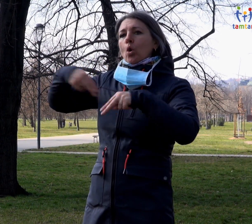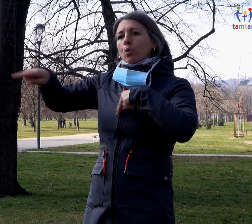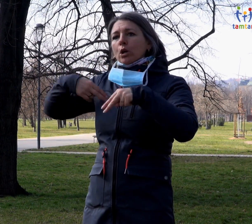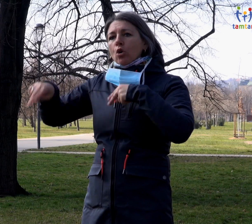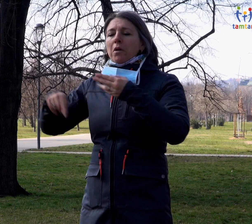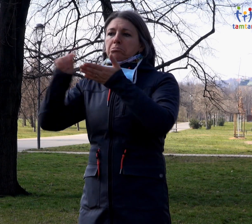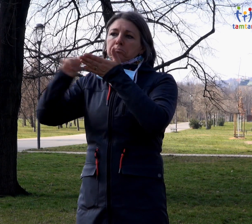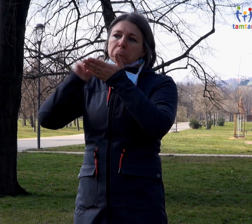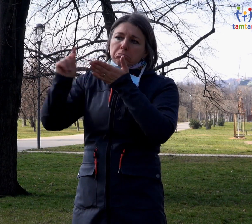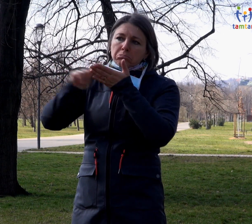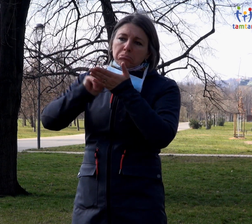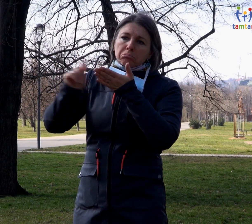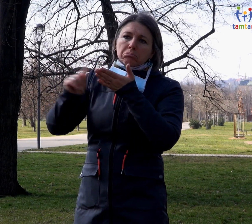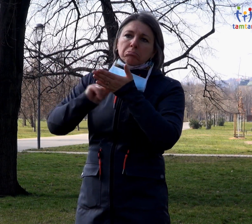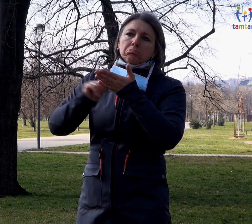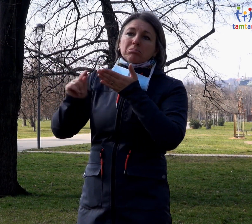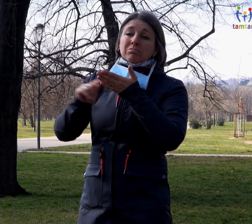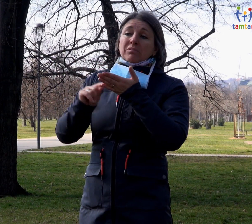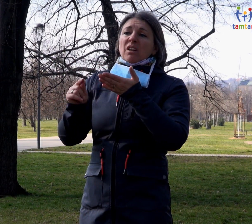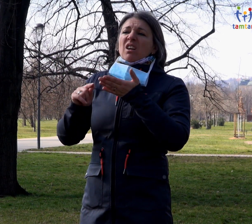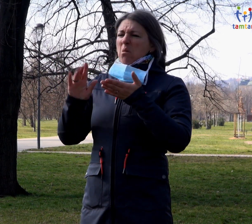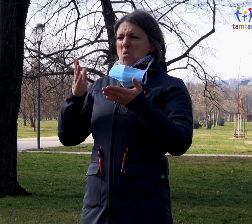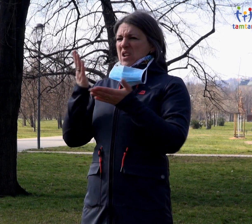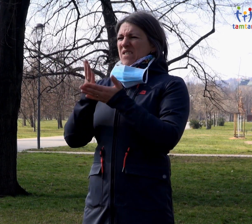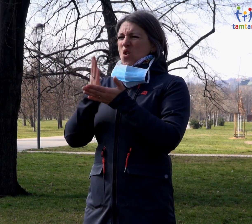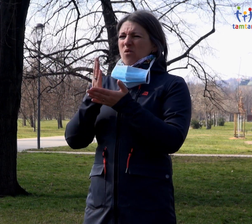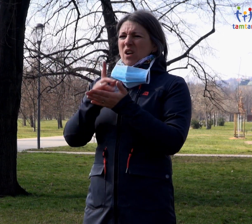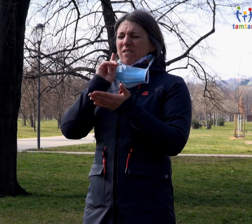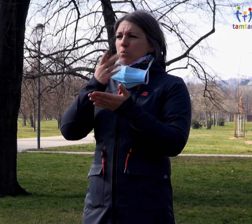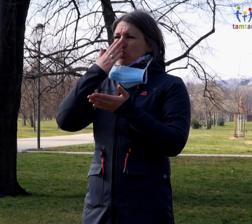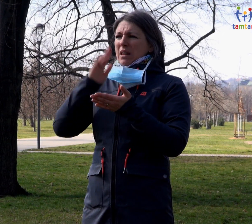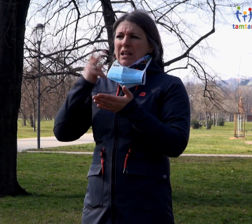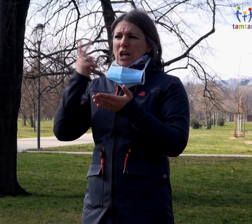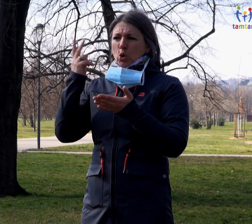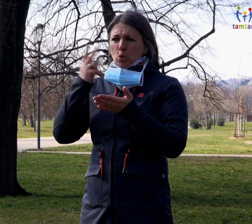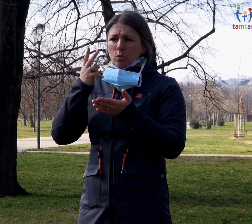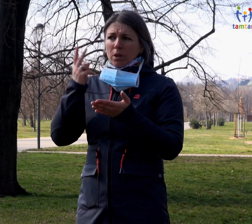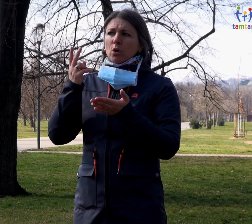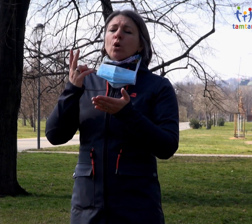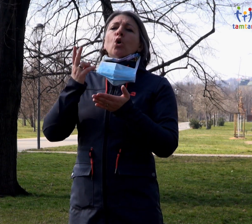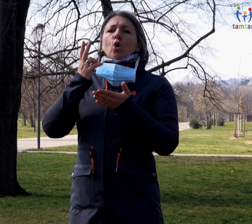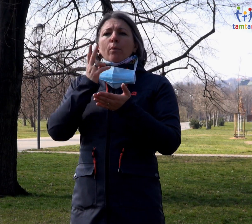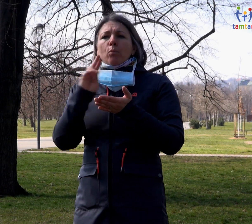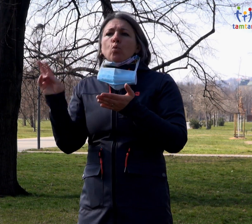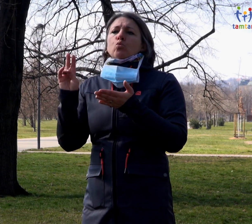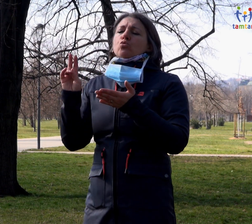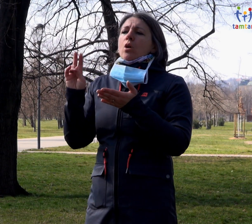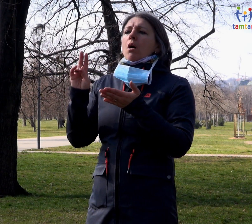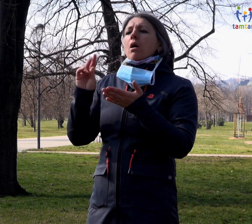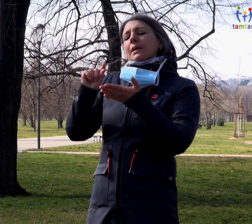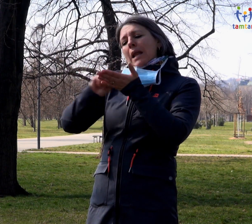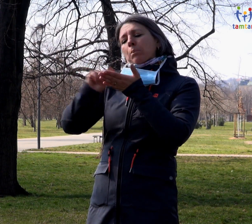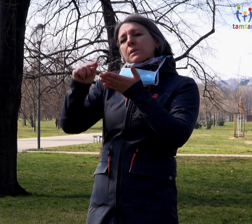psaného jazyka. Nebo pokud mi to nevyhovuje, tak mít zase připravenou informaci,